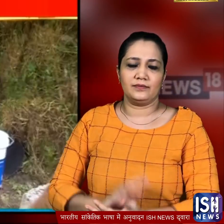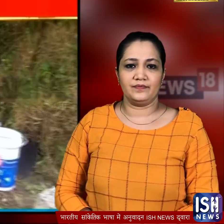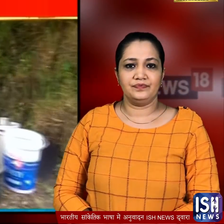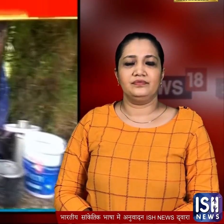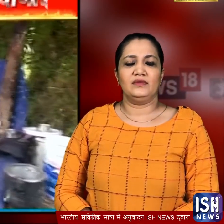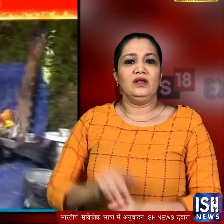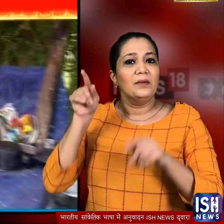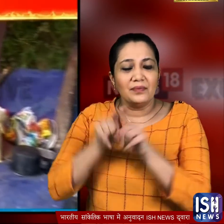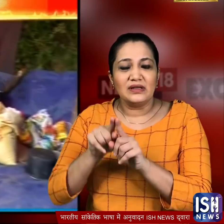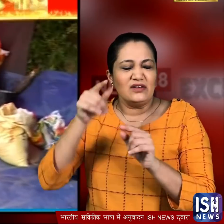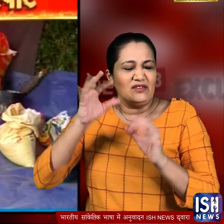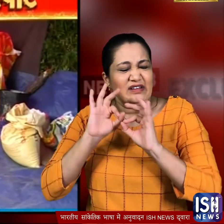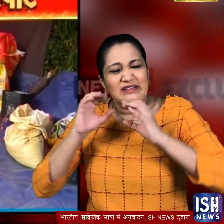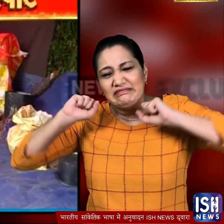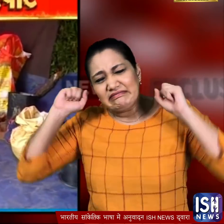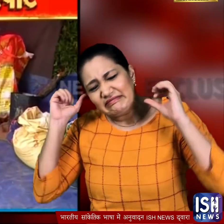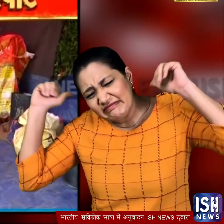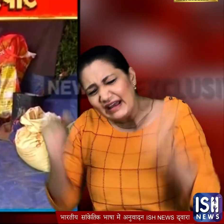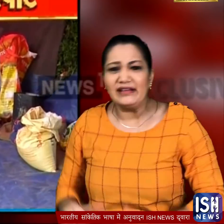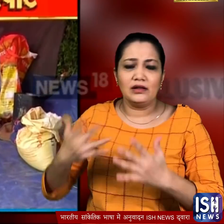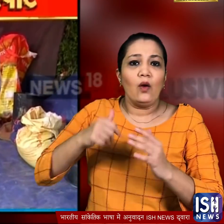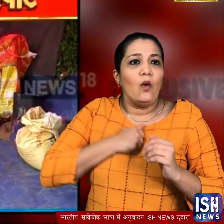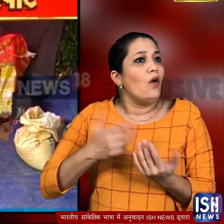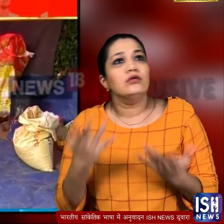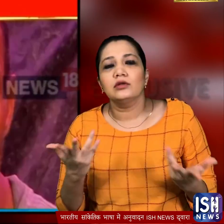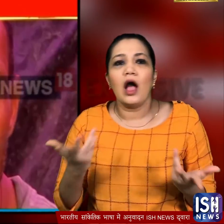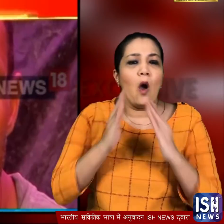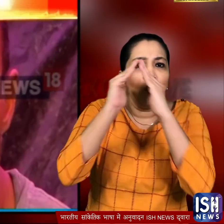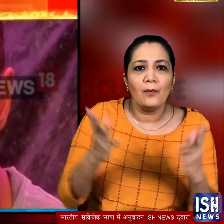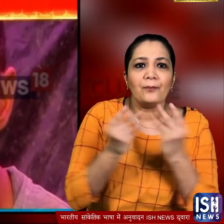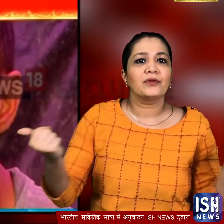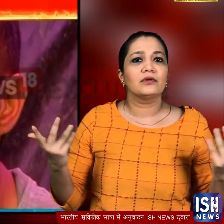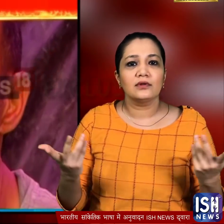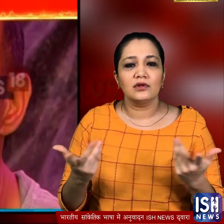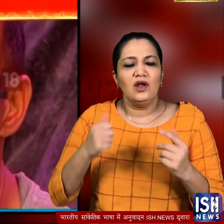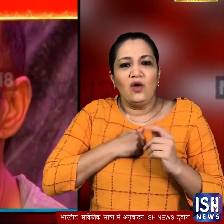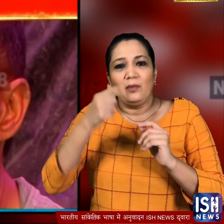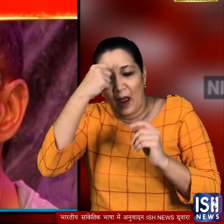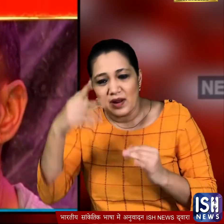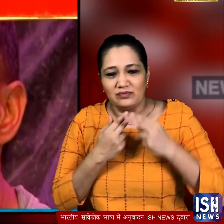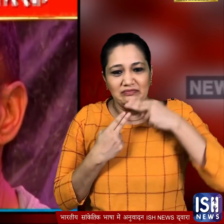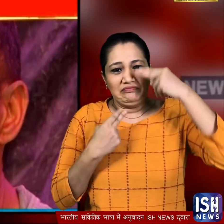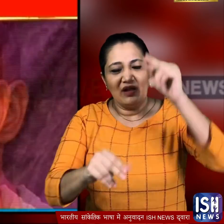बरबादी का हाल यह है कि इन परिवारों के पास अब अपना कहने को कुछ नहीं बचा यही वज़े रही कि अपनी परिशानी बताते हुए उनकी आँखे मराई